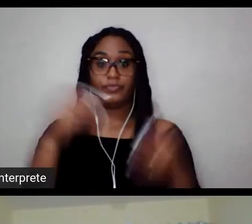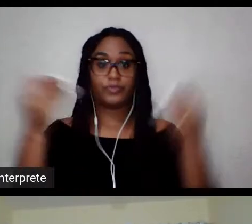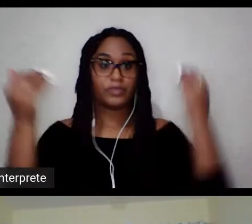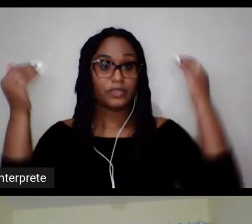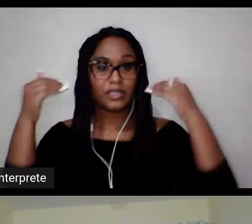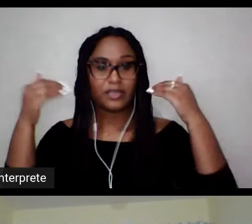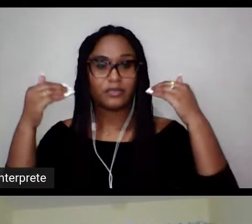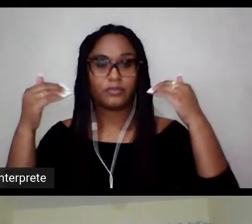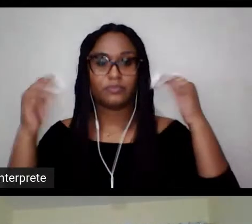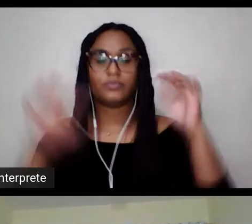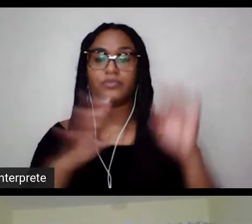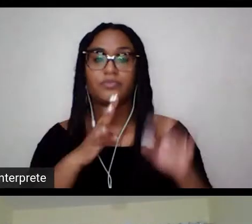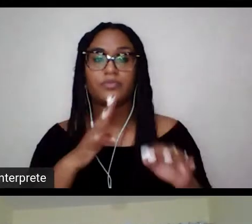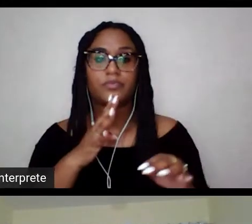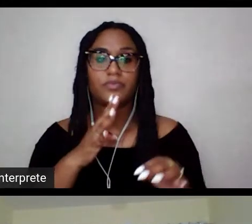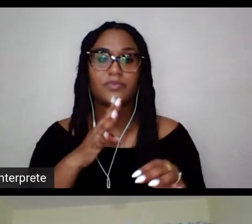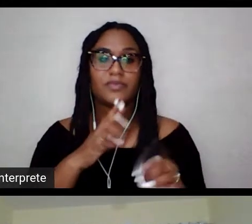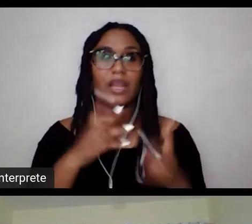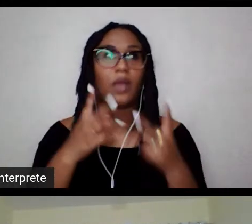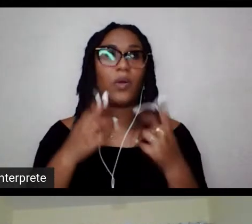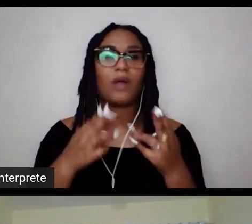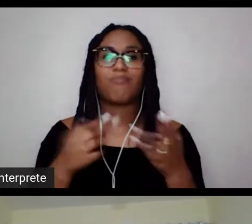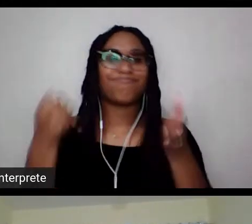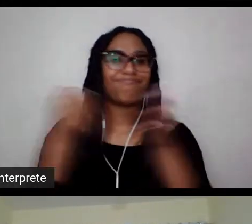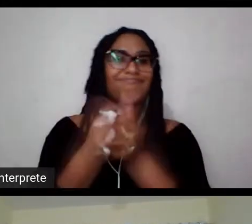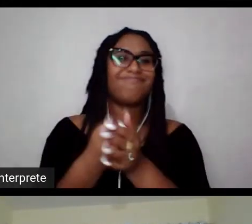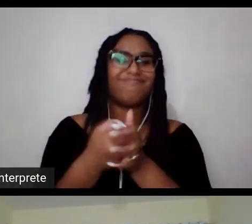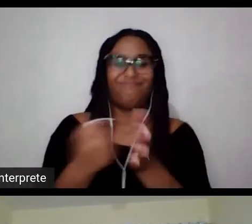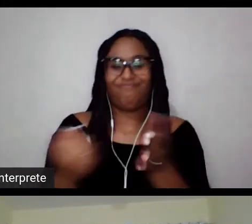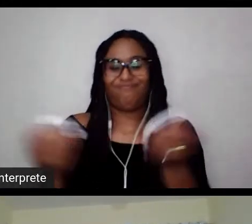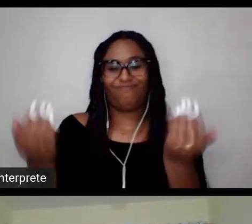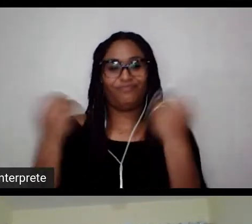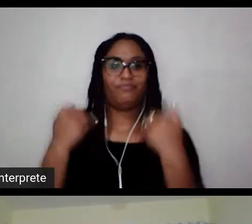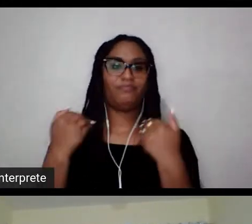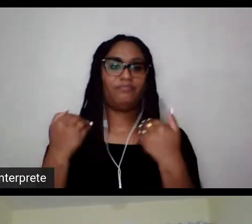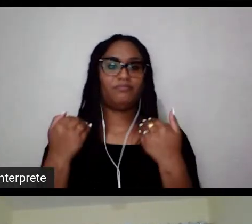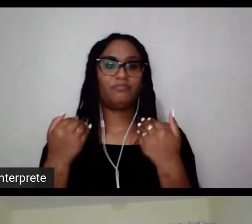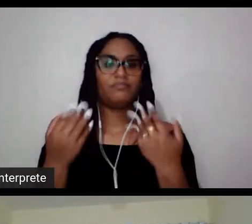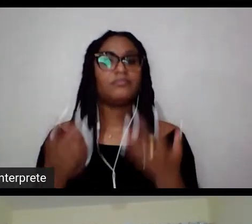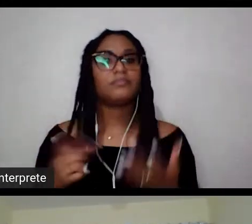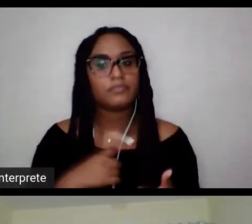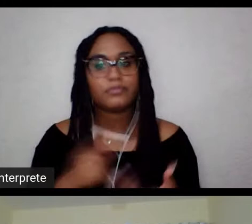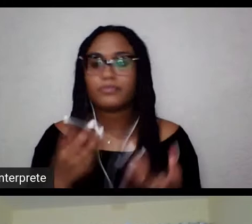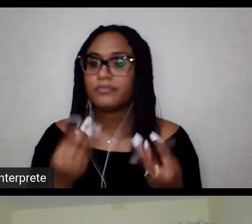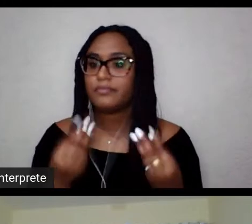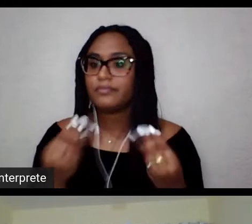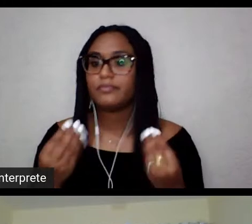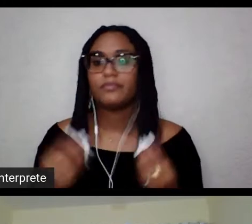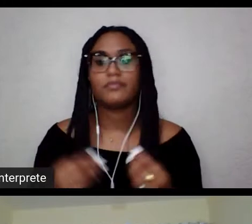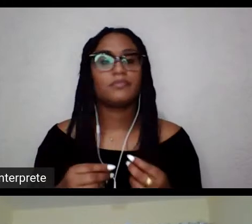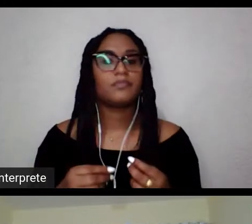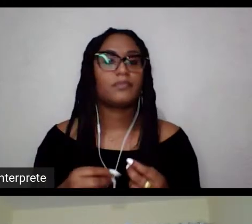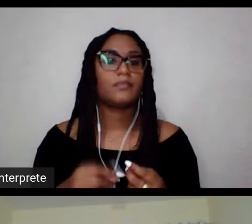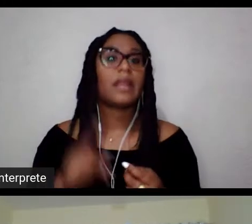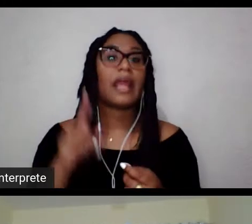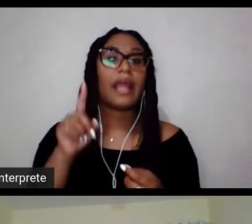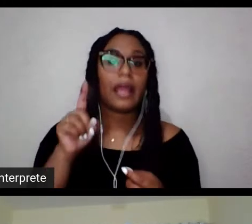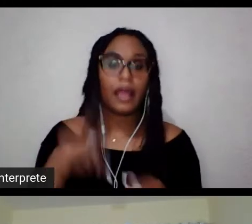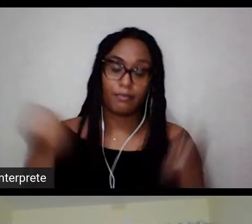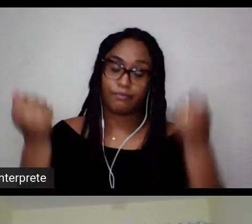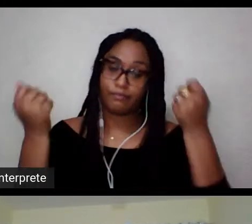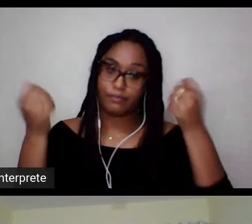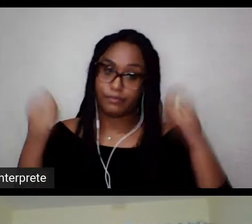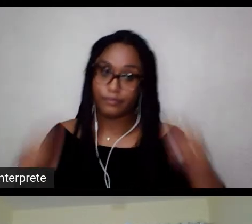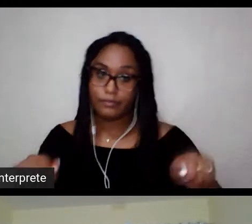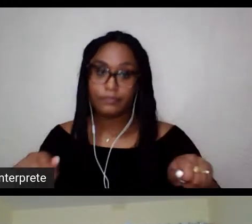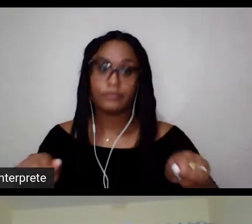uma agressão muito grande à pessoa. Então, é possível sim, mas para que o atleta